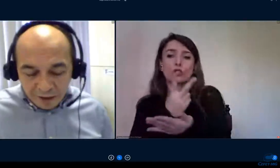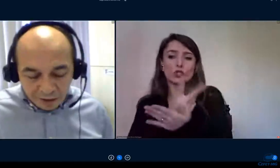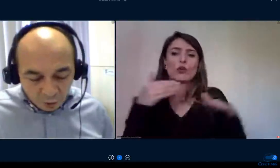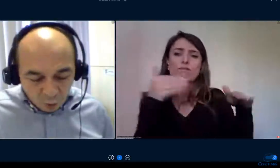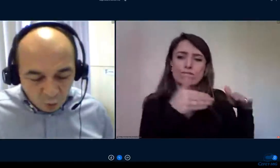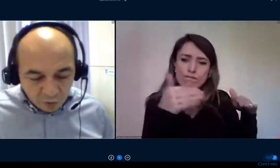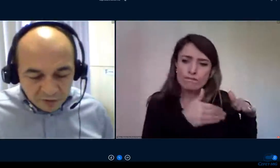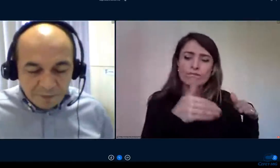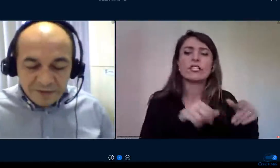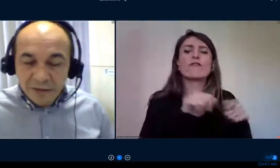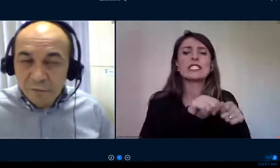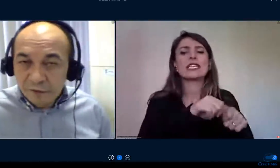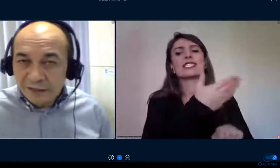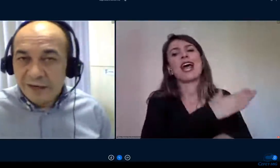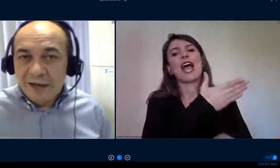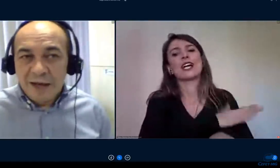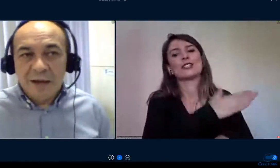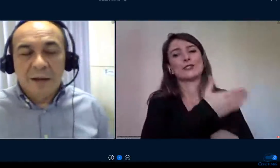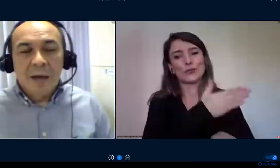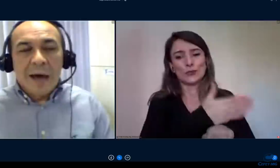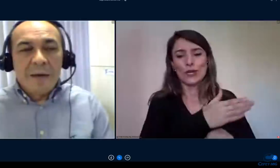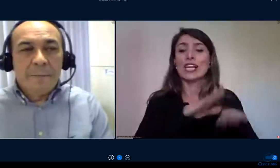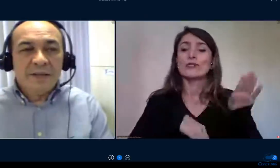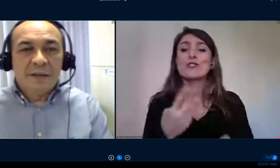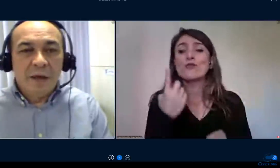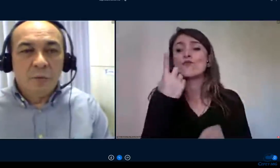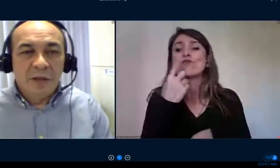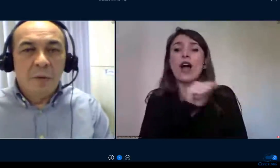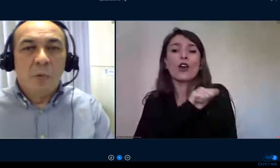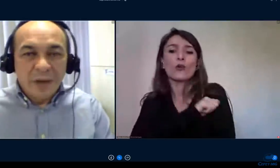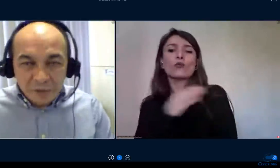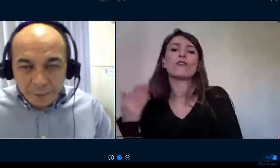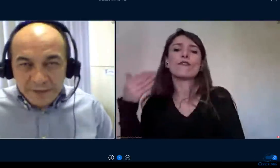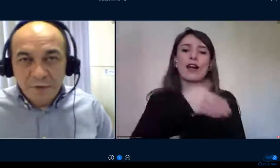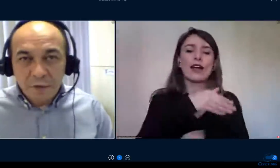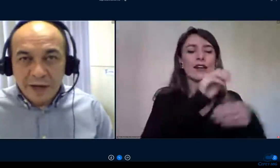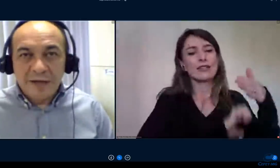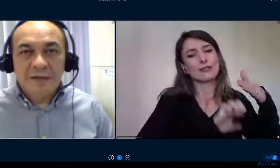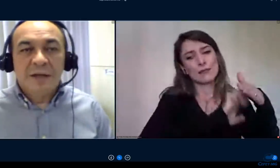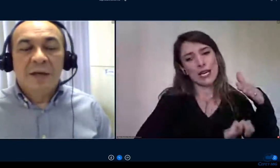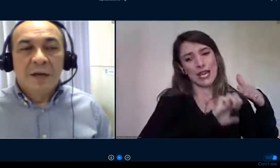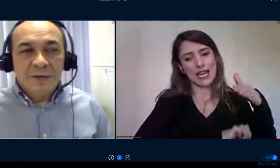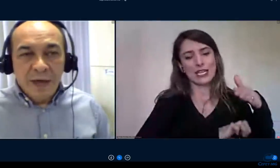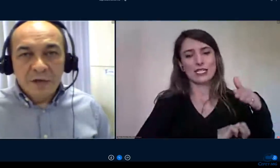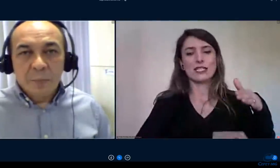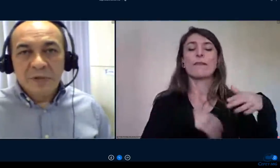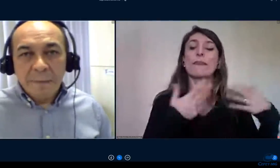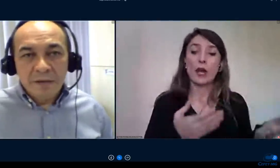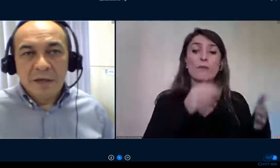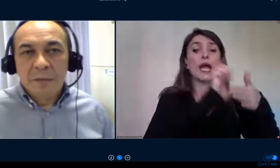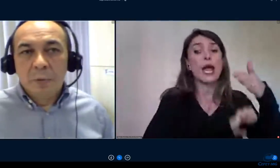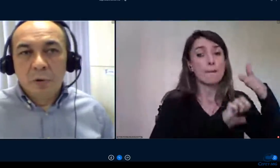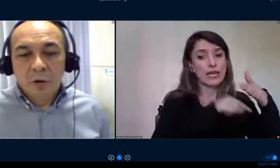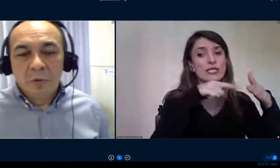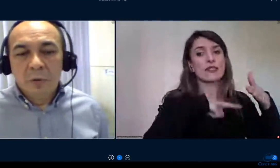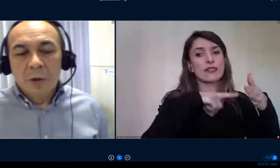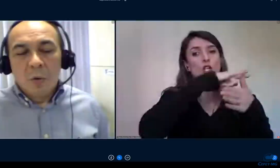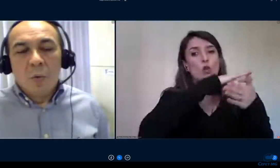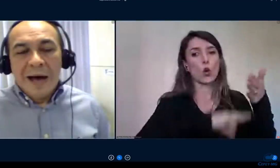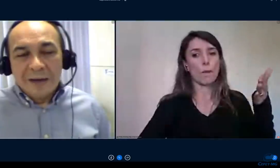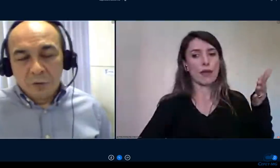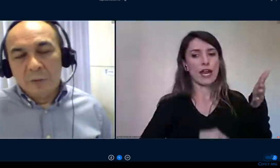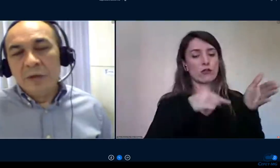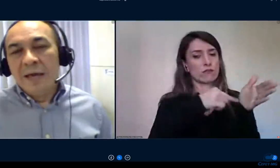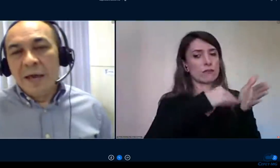o específico daquela área a empresa tem um termo específico que ela assina se responsabilizando por todo